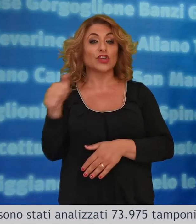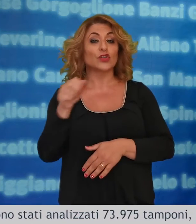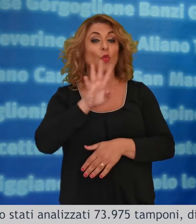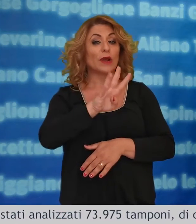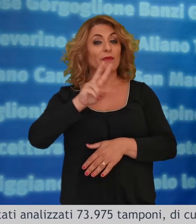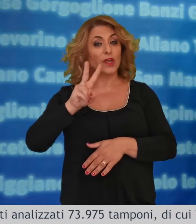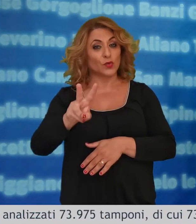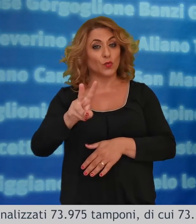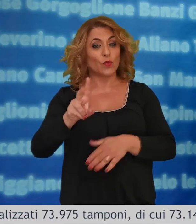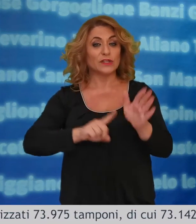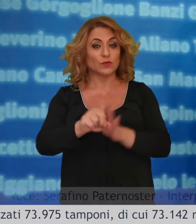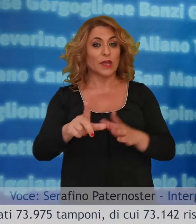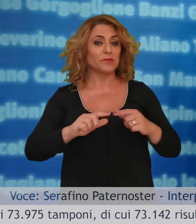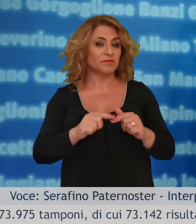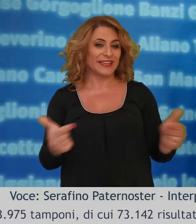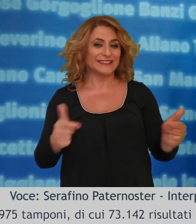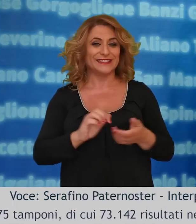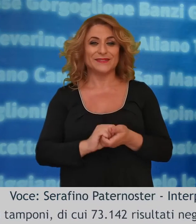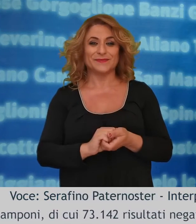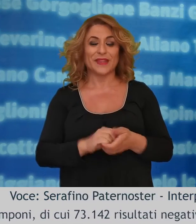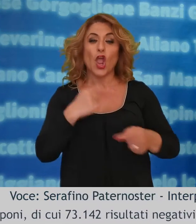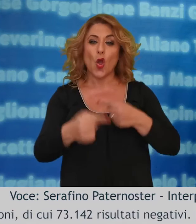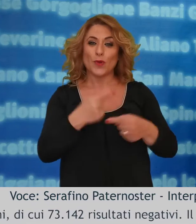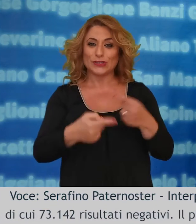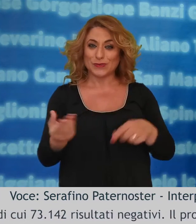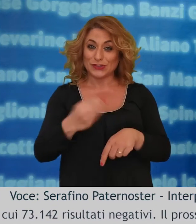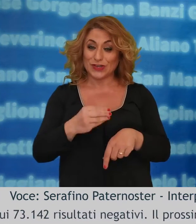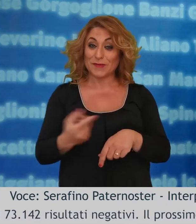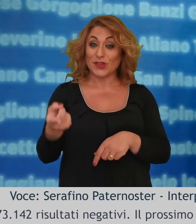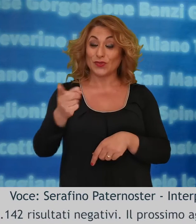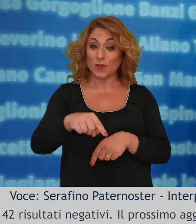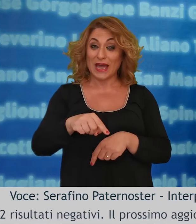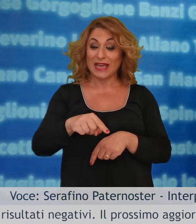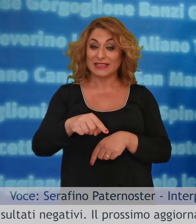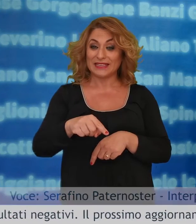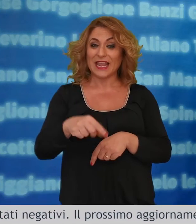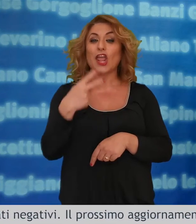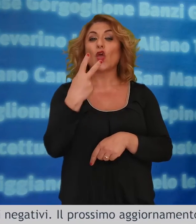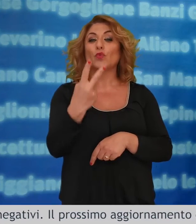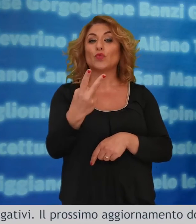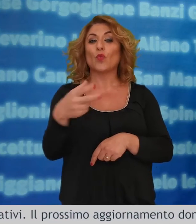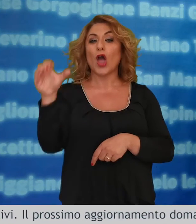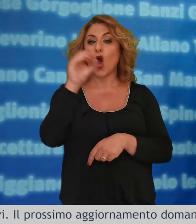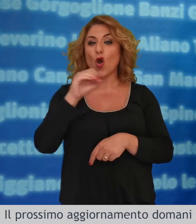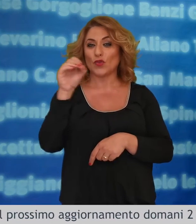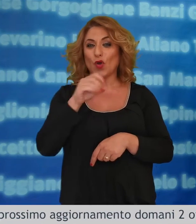risultati negativi il prossimo aggiornamento domani 2 ottobre alle ore 12